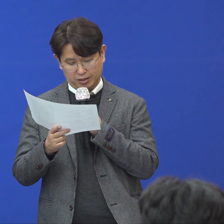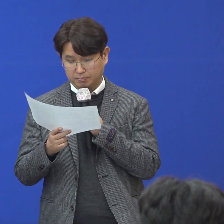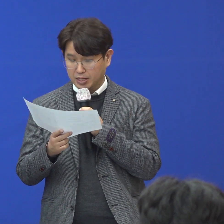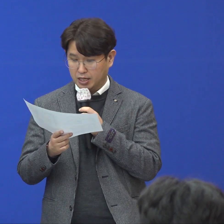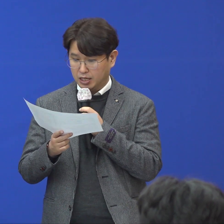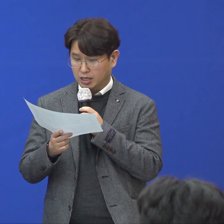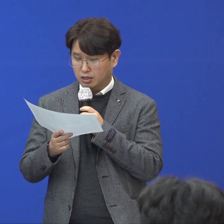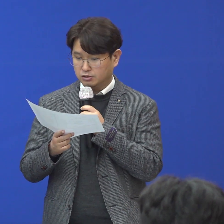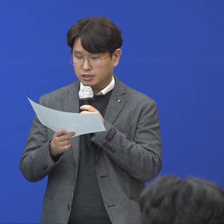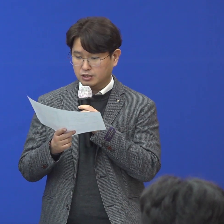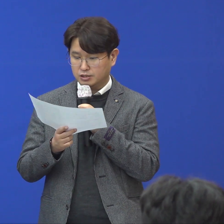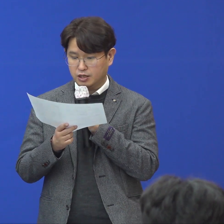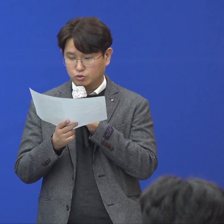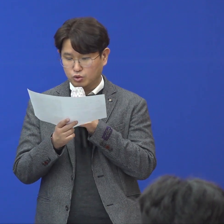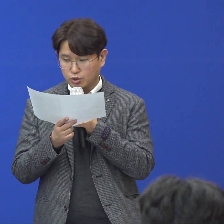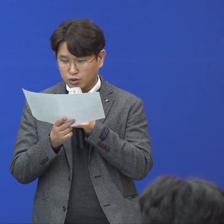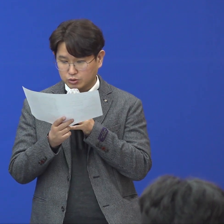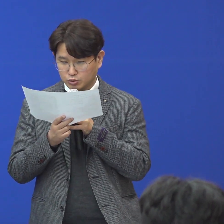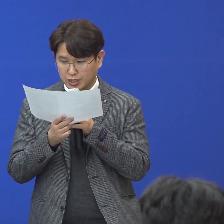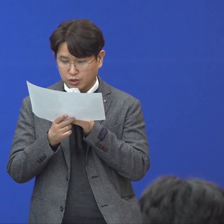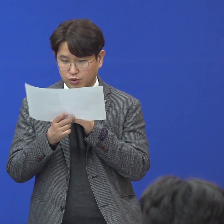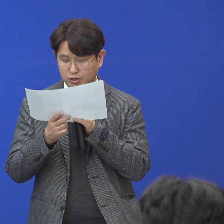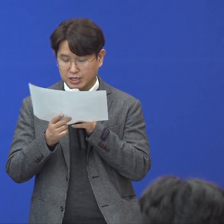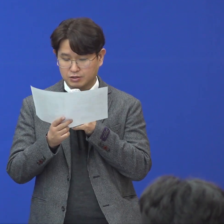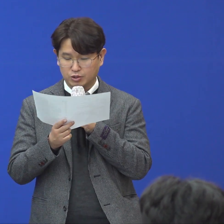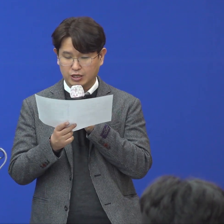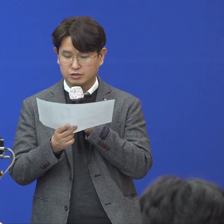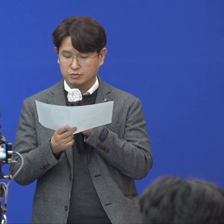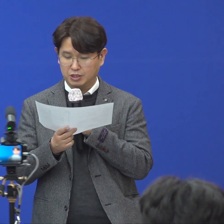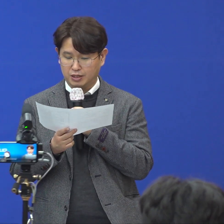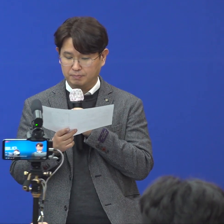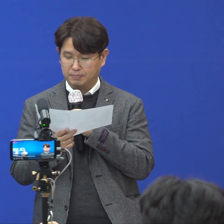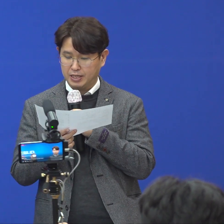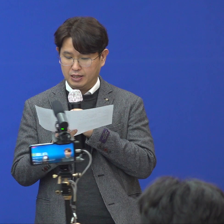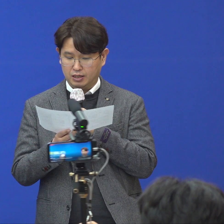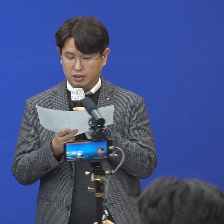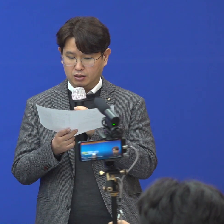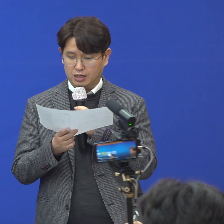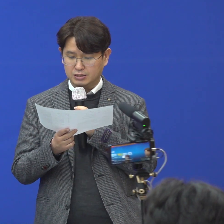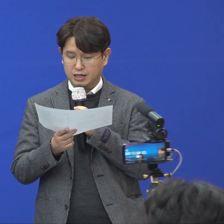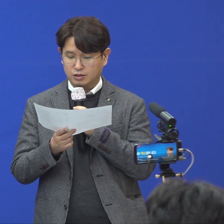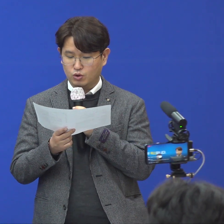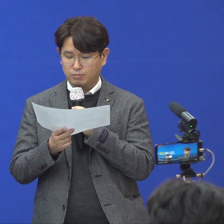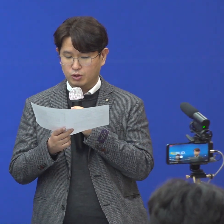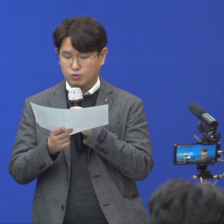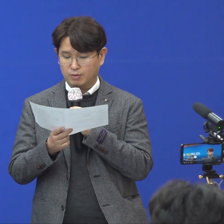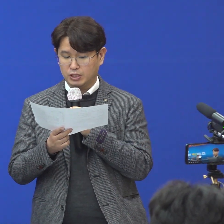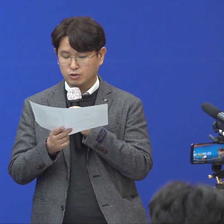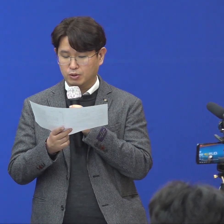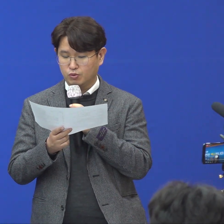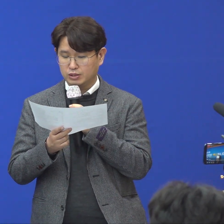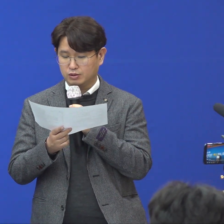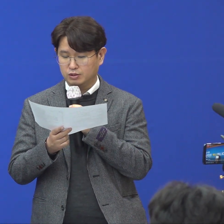의미합니다. 어제 실시된 주요 역학조사 결과를 말씀드리겠습니다. 한사람 요양병원과 배성병원에서는